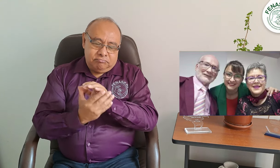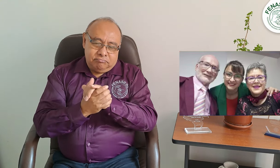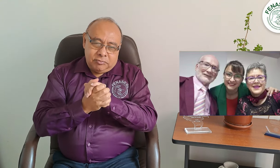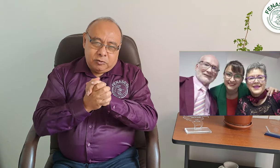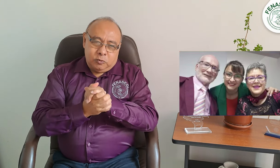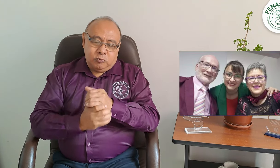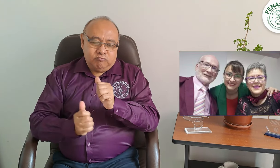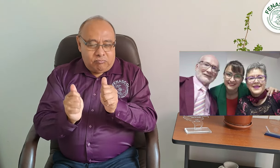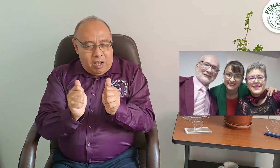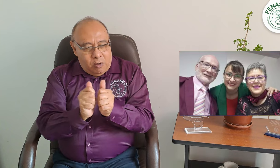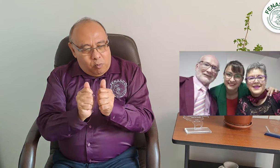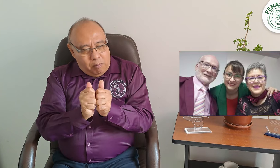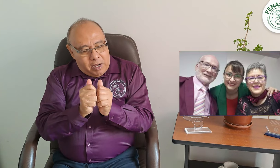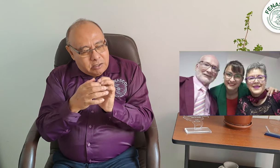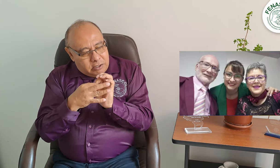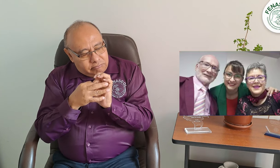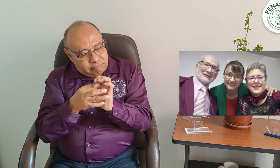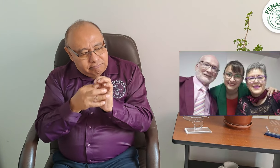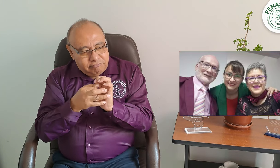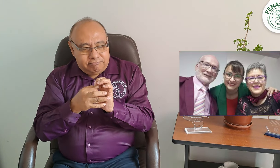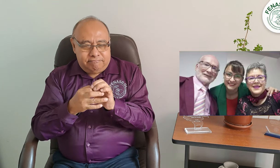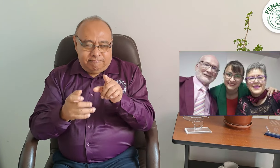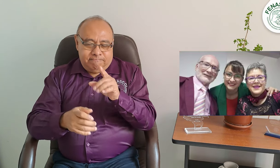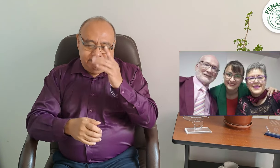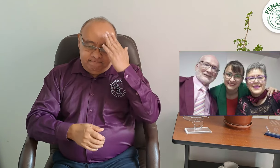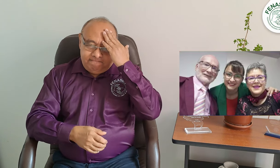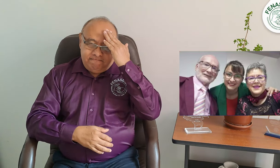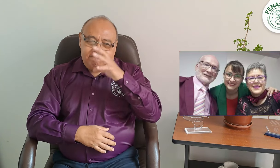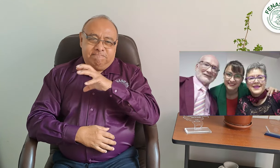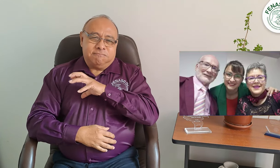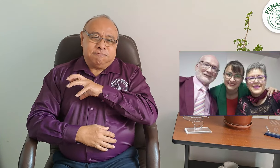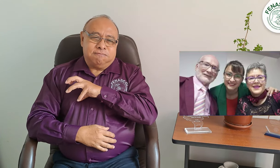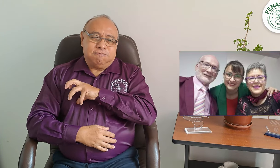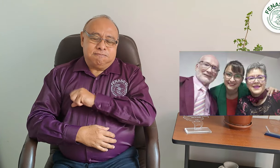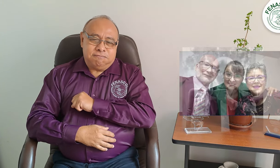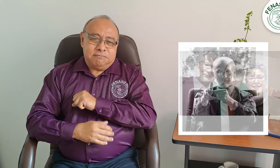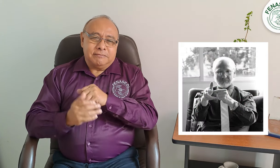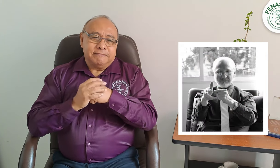Reciban un abrazo de consuelo y las acompañamos en este triste momento.